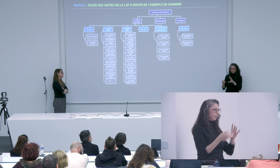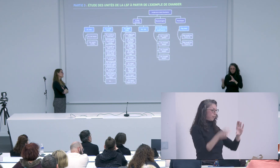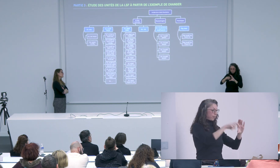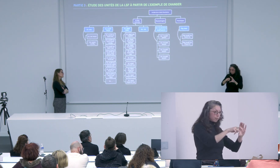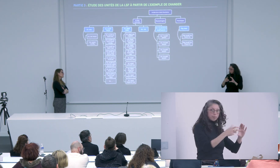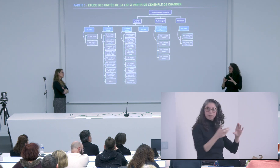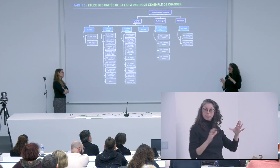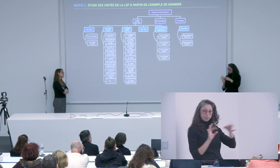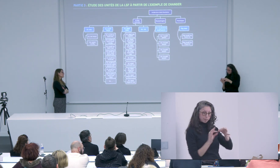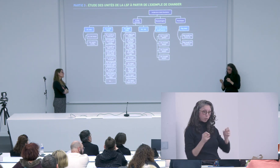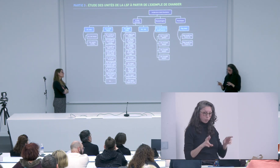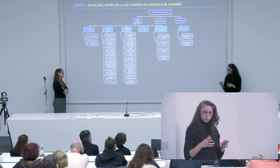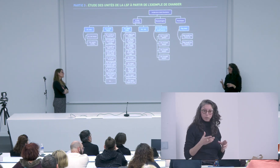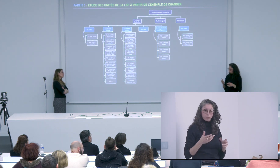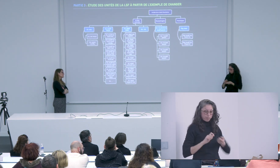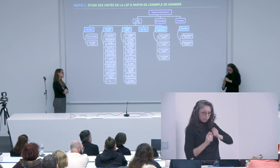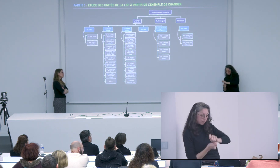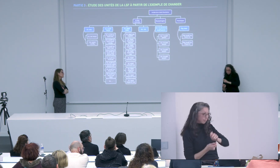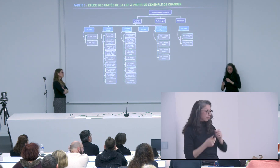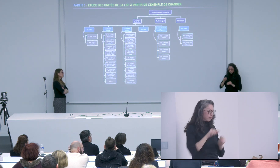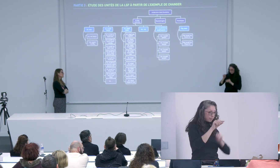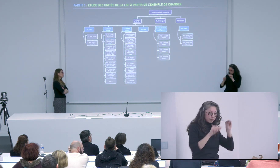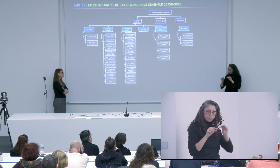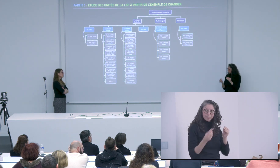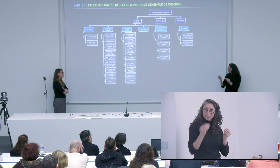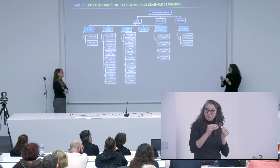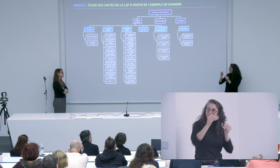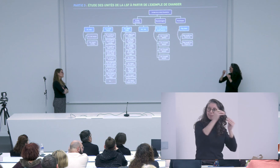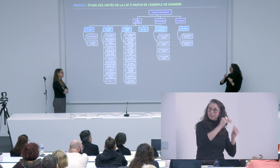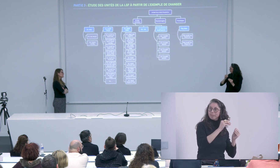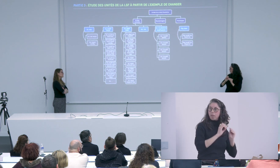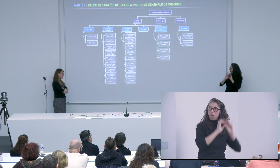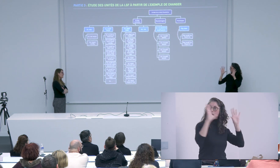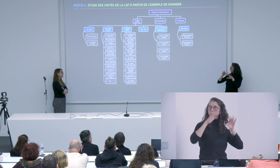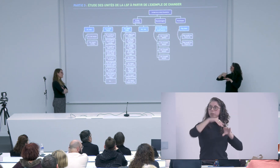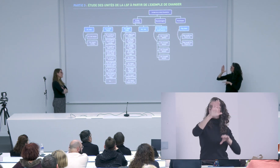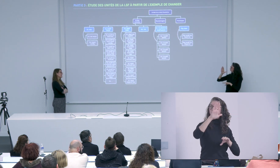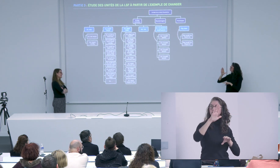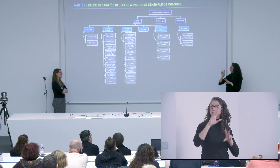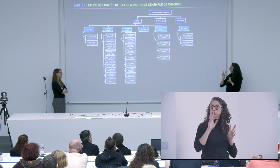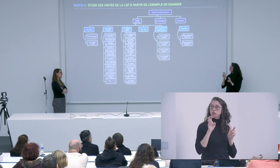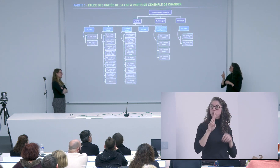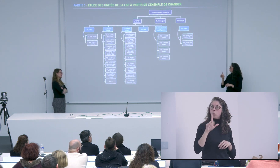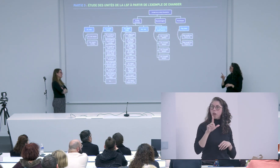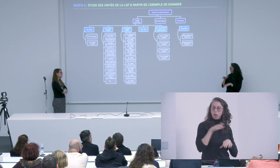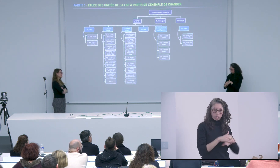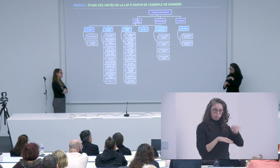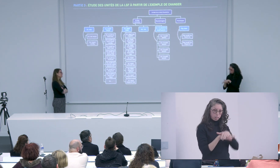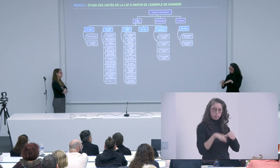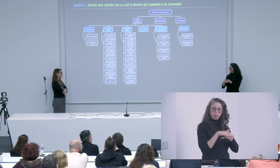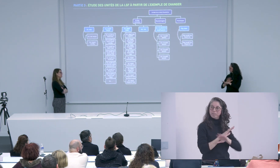de l'ordre de quand on fait ce genre des signes il y a des modifications il y a des choses qui sont